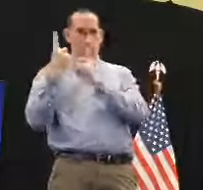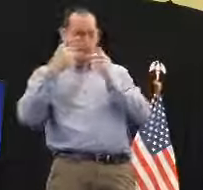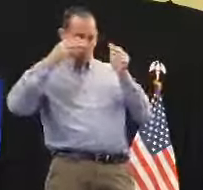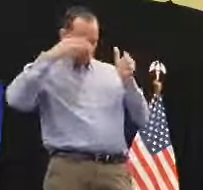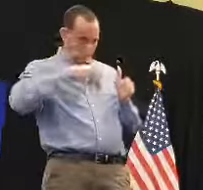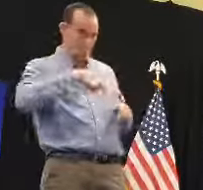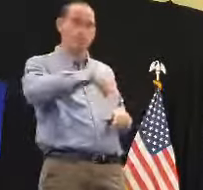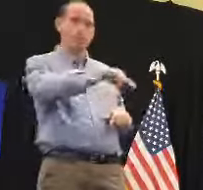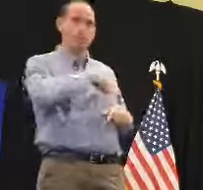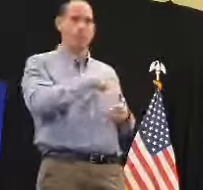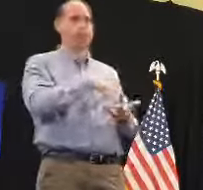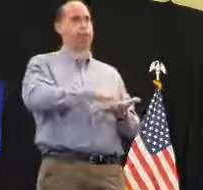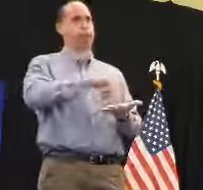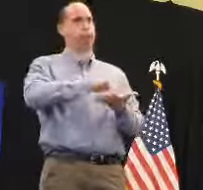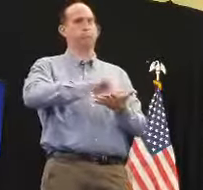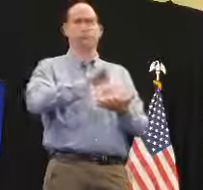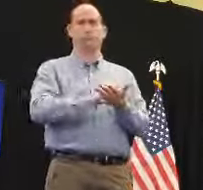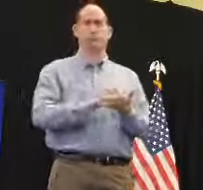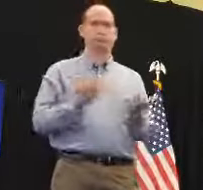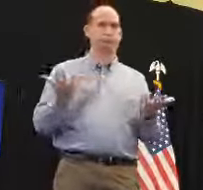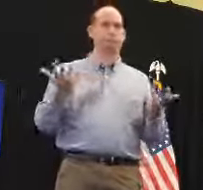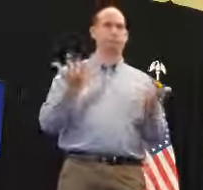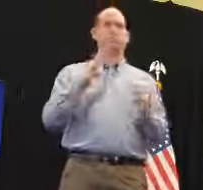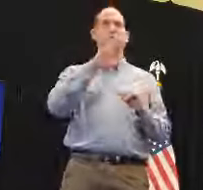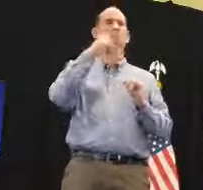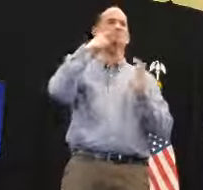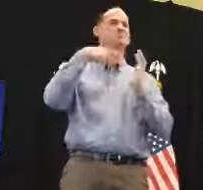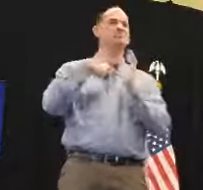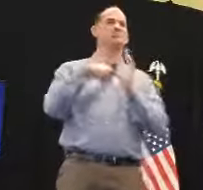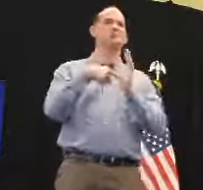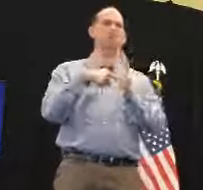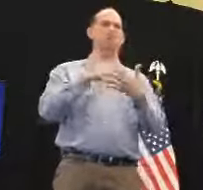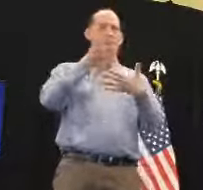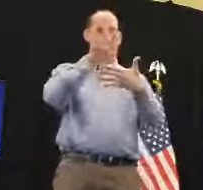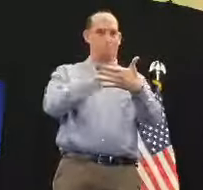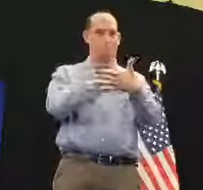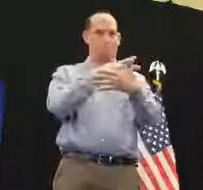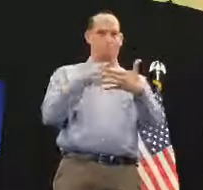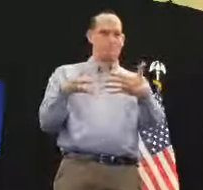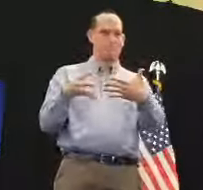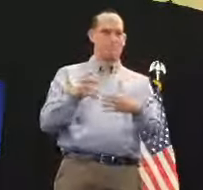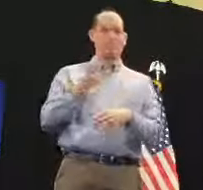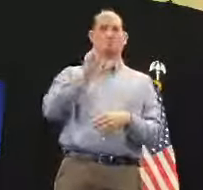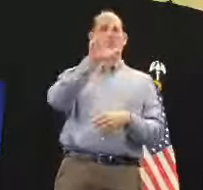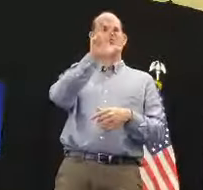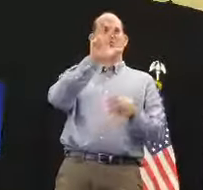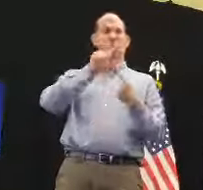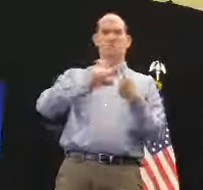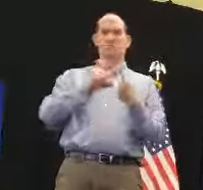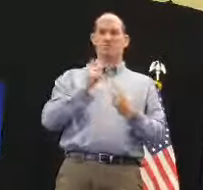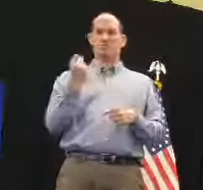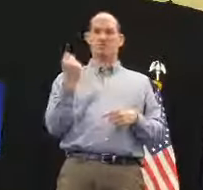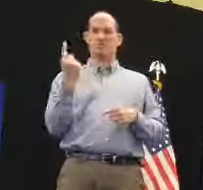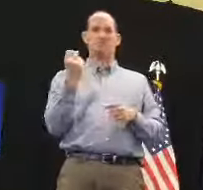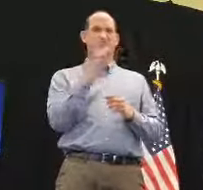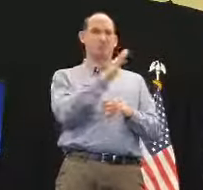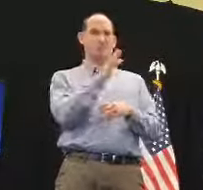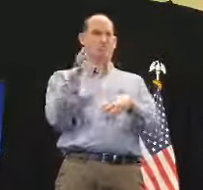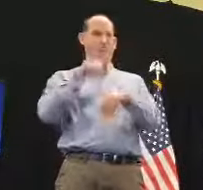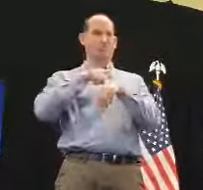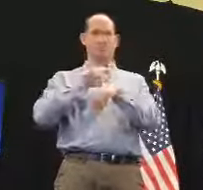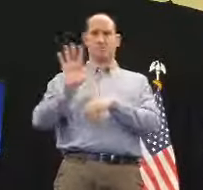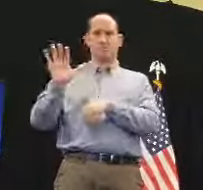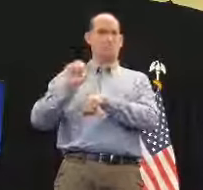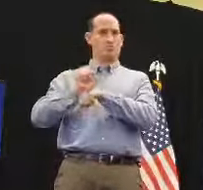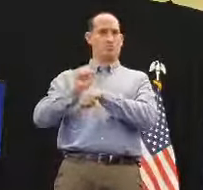enfermera en un turno tras 11 atienda sobre 26, 30 pacientes ella sola. Eso tiene que acabar y por ahí